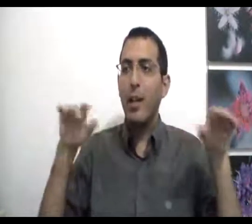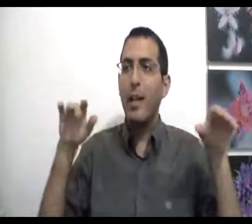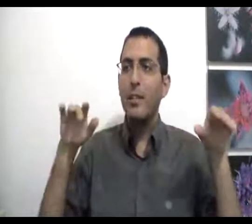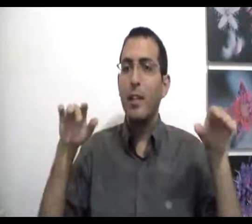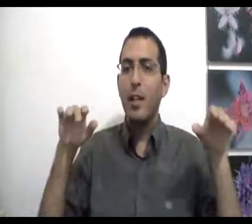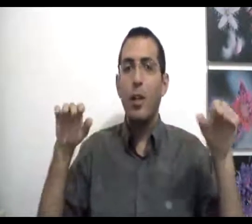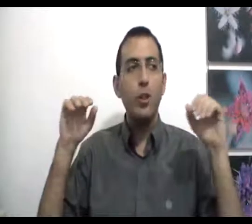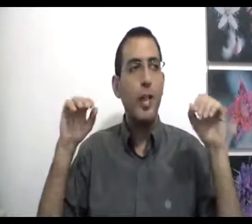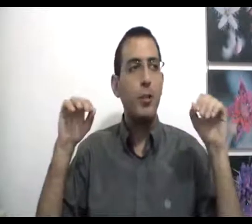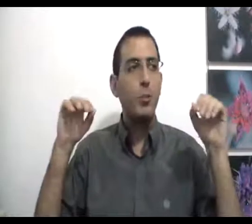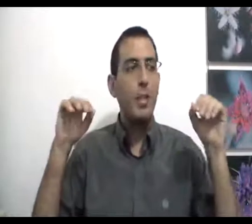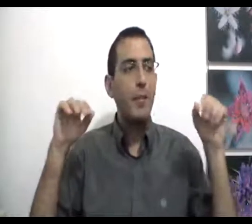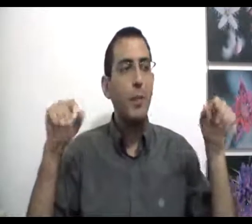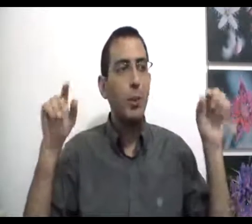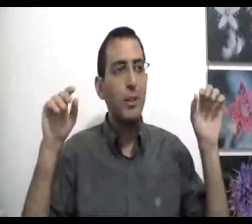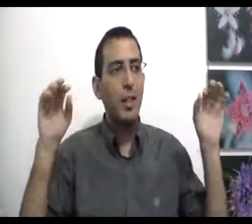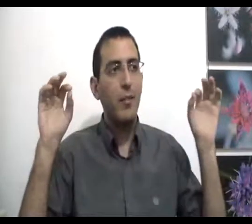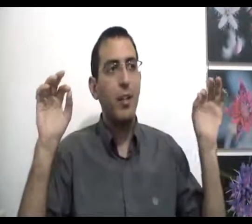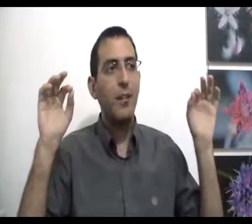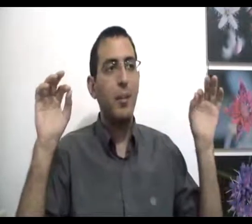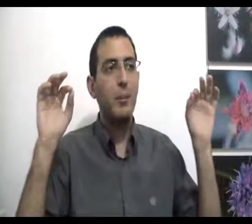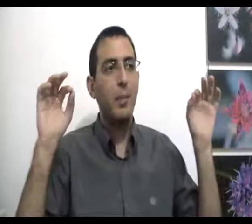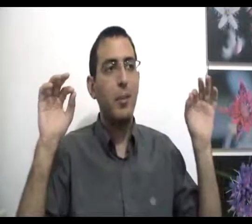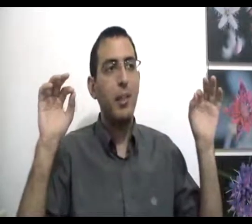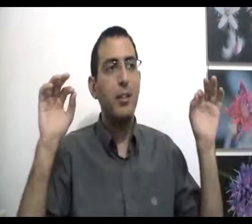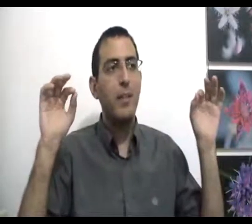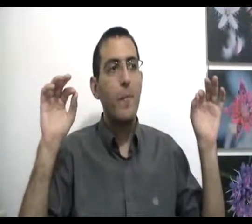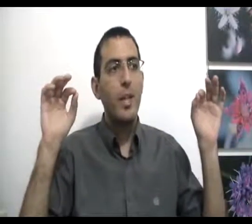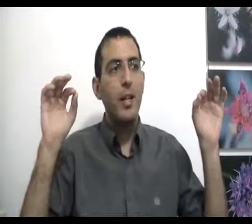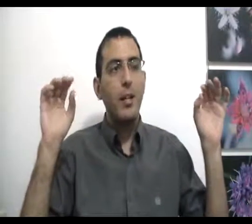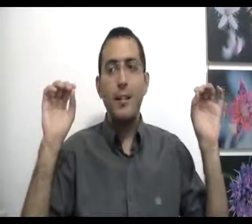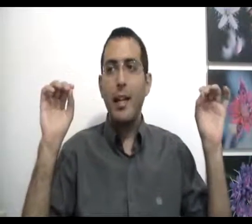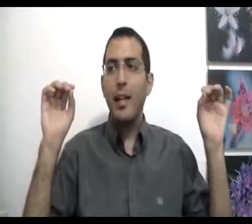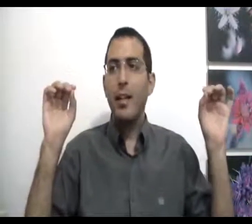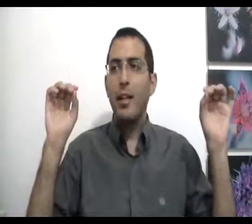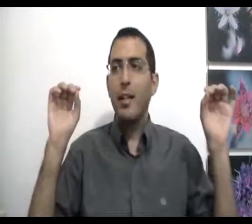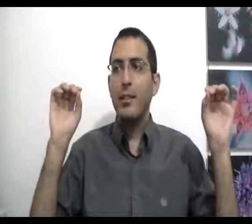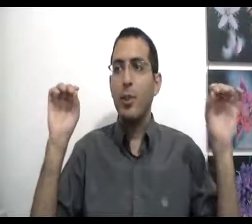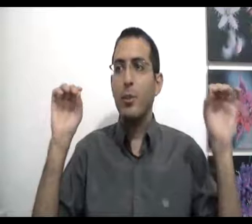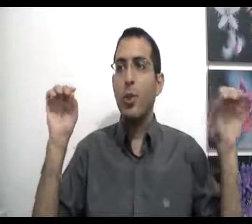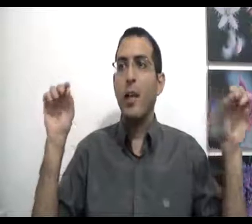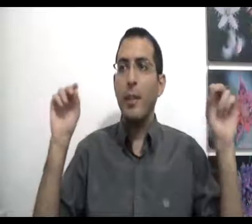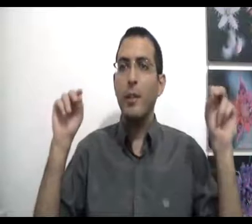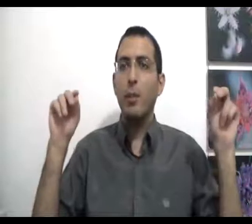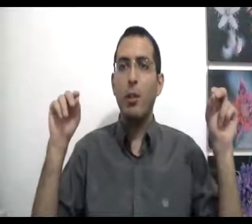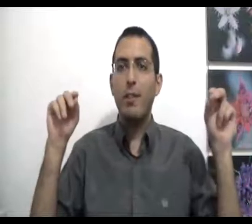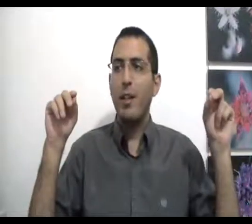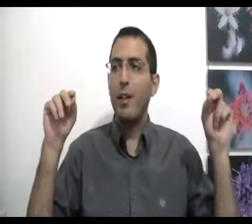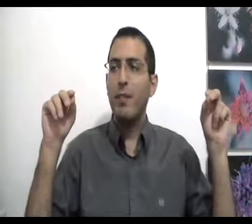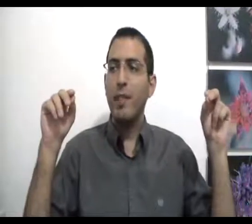אחד לא שייך שום תנאים מי שרוצה לחוות אהבה עצמית אמיתית צריך לנסות למצוא את האמת שבכל דבר ואז